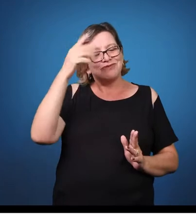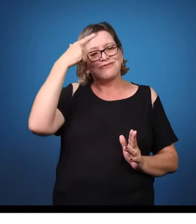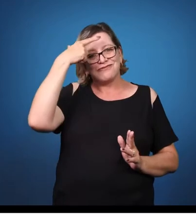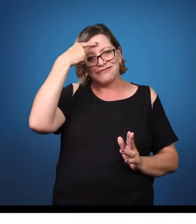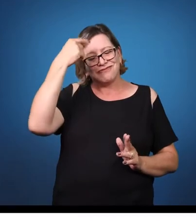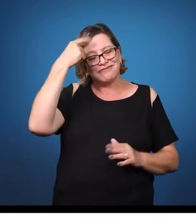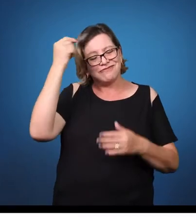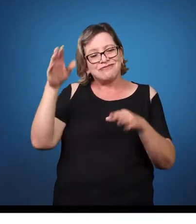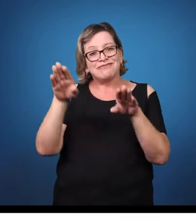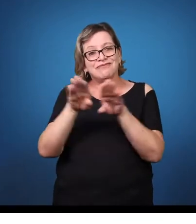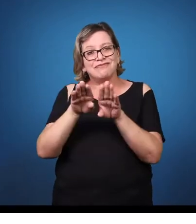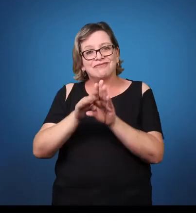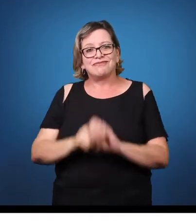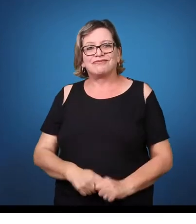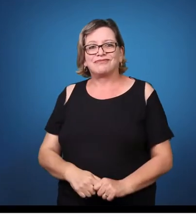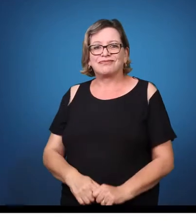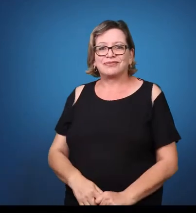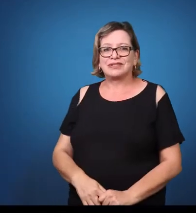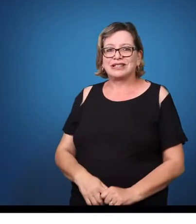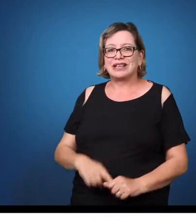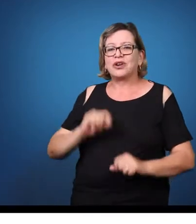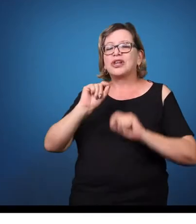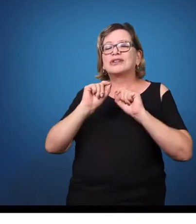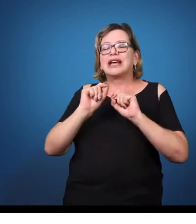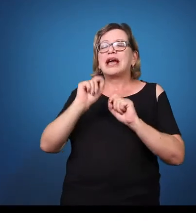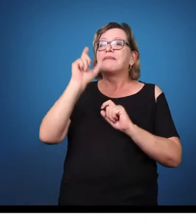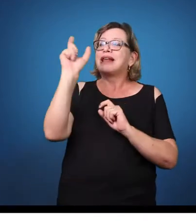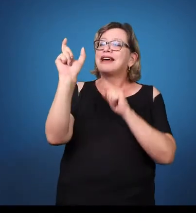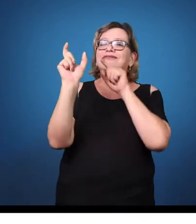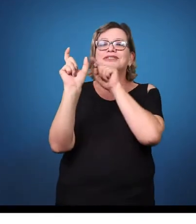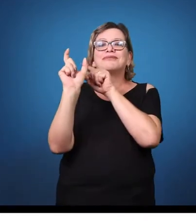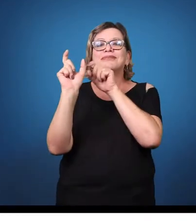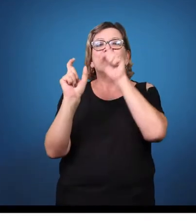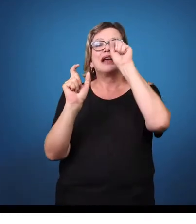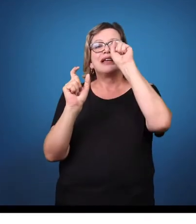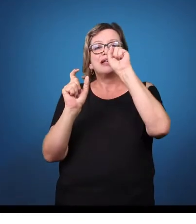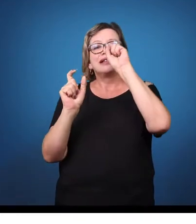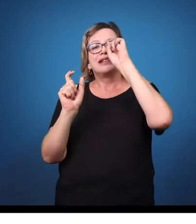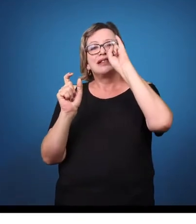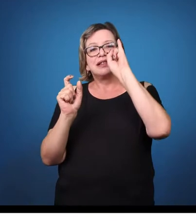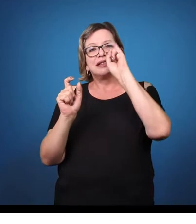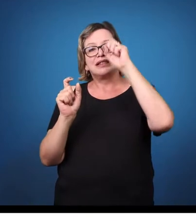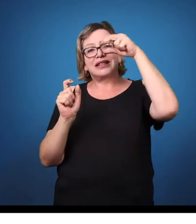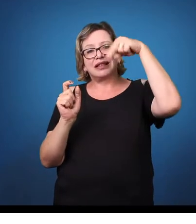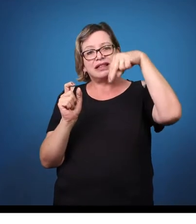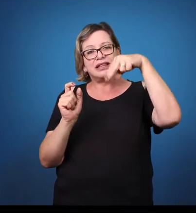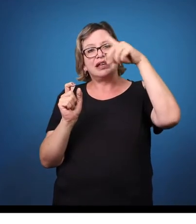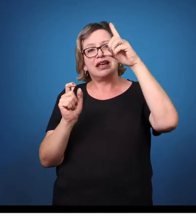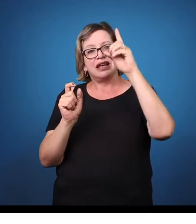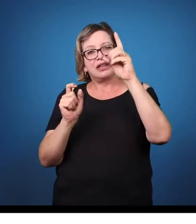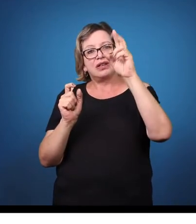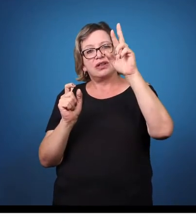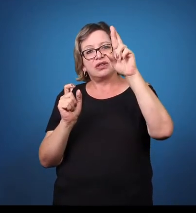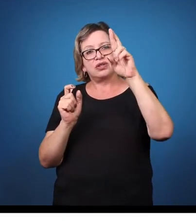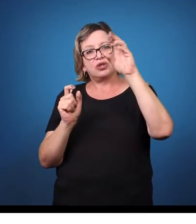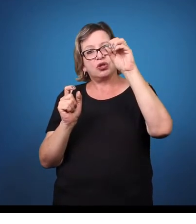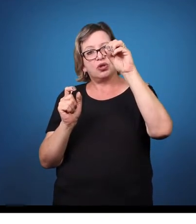Síndrome, é uma palavra forte, todas elas são, né? Mas síndrome é uma palavra forte que já nos causa, assim, um... Um certo impacto.